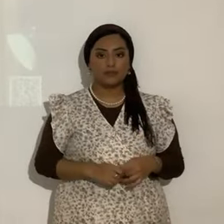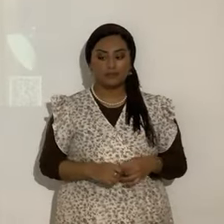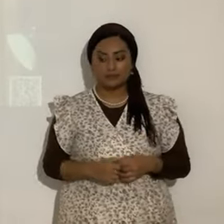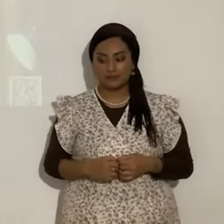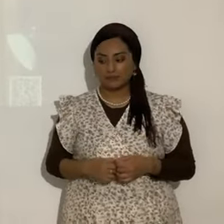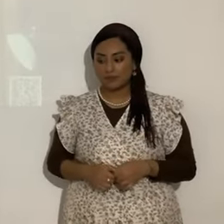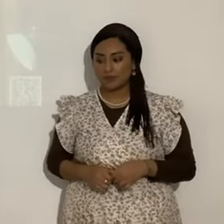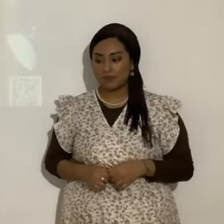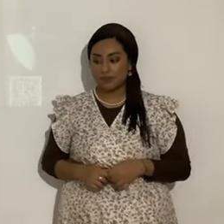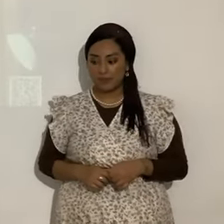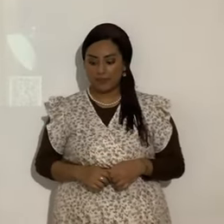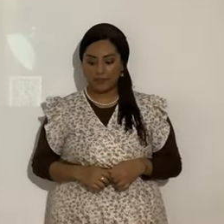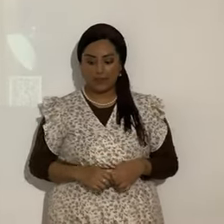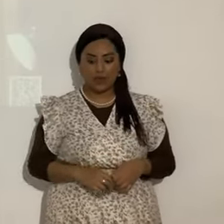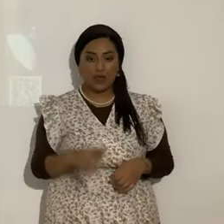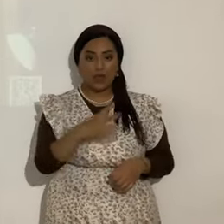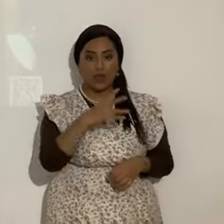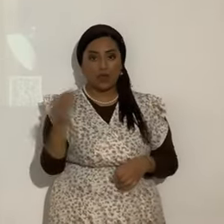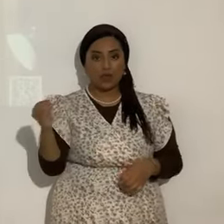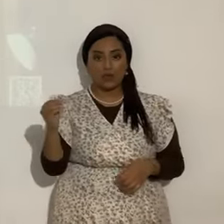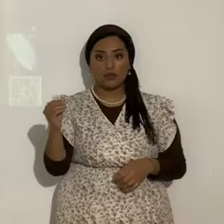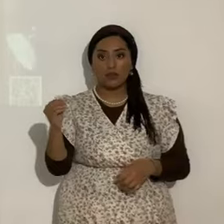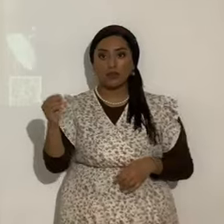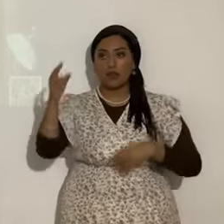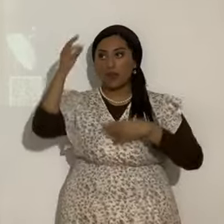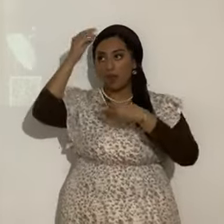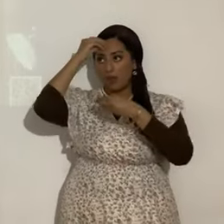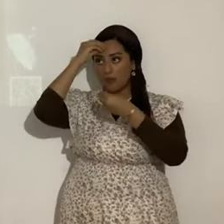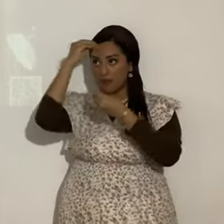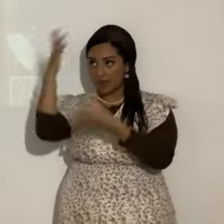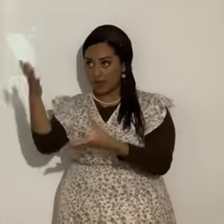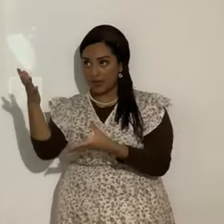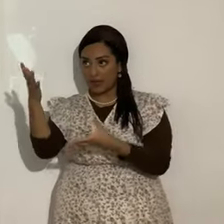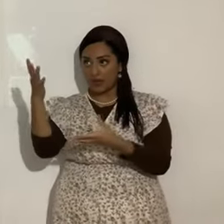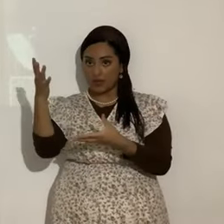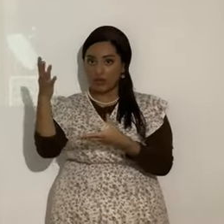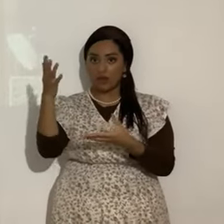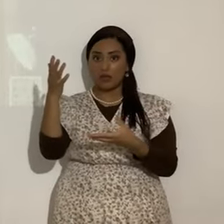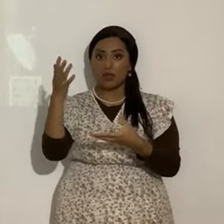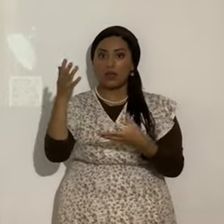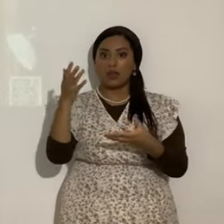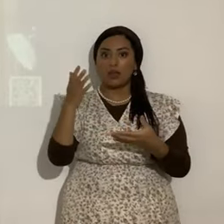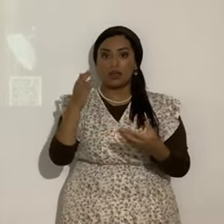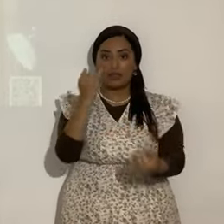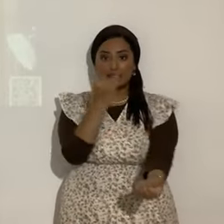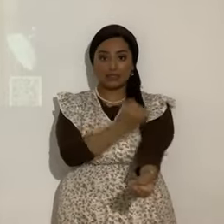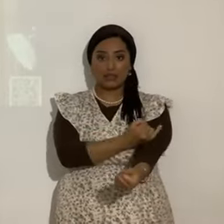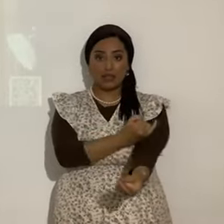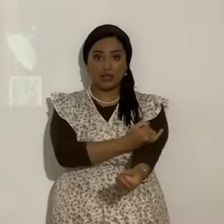¿sí? y obedeció no lo voy a leer obedeció llevar a su hijo Isaac al monte Moriah